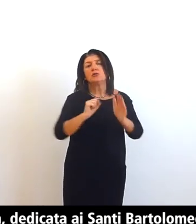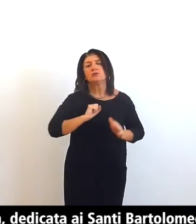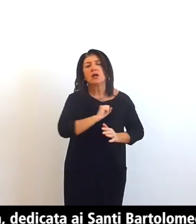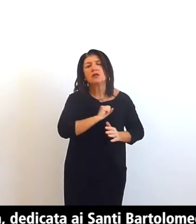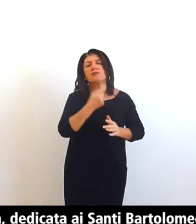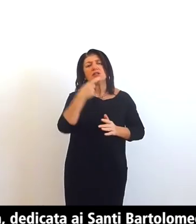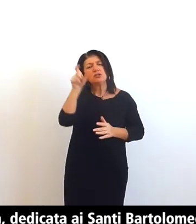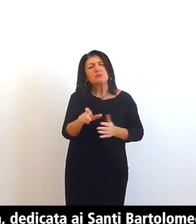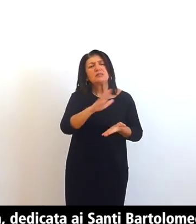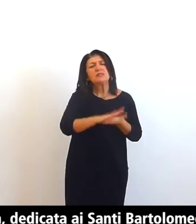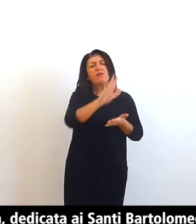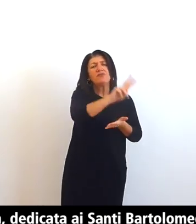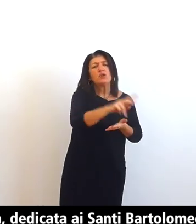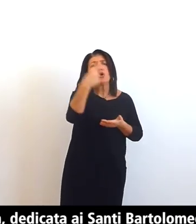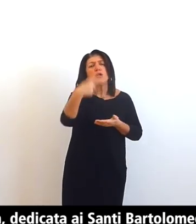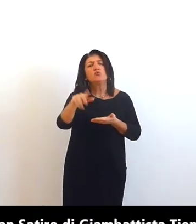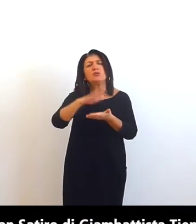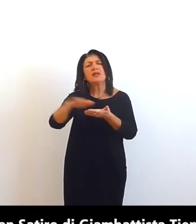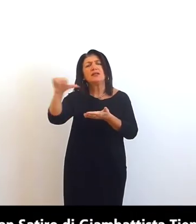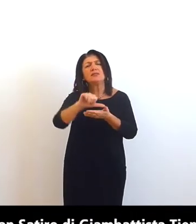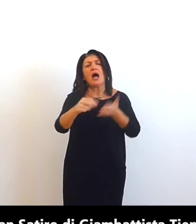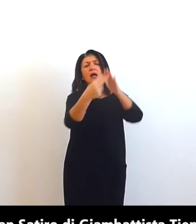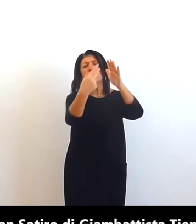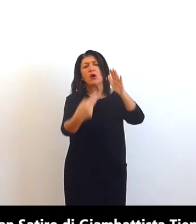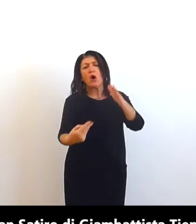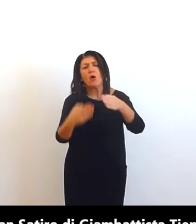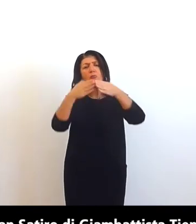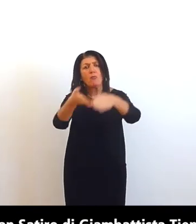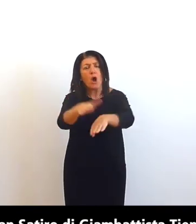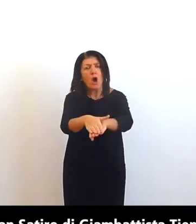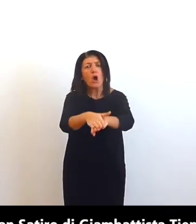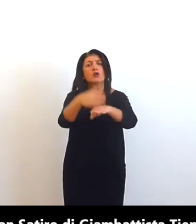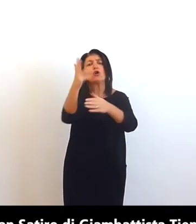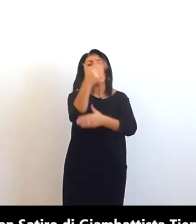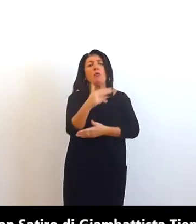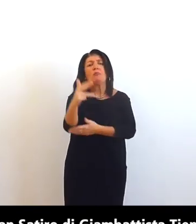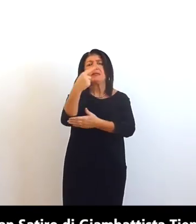naufragio di San Satiro di Giambattista Tiepolo 1696